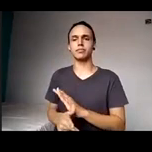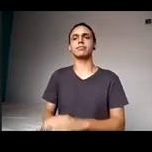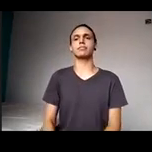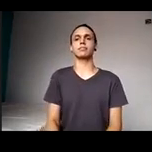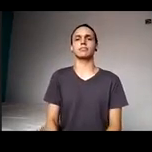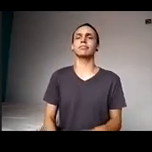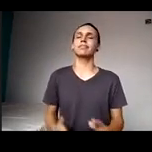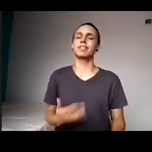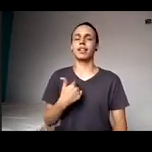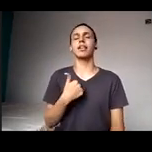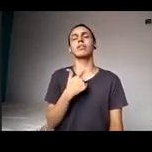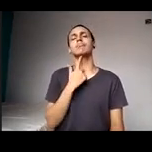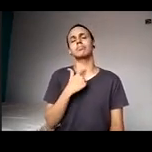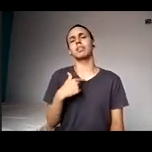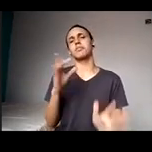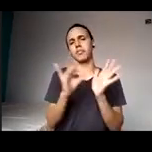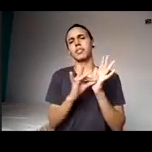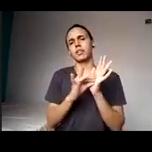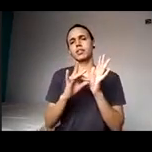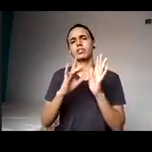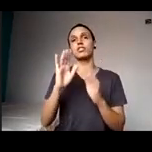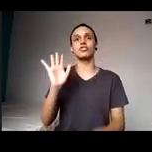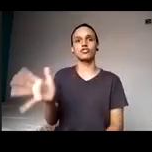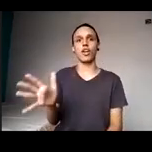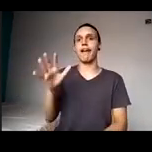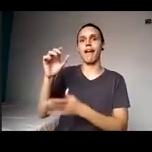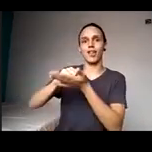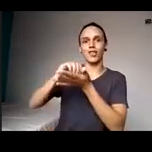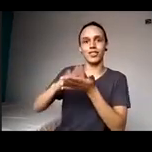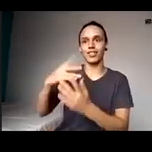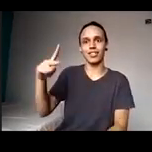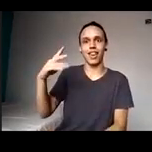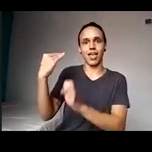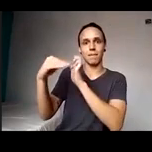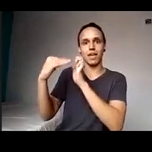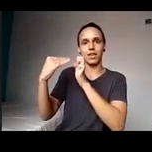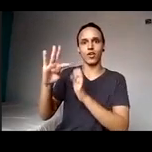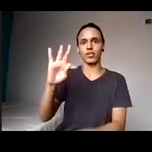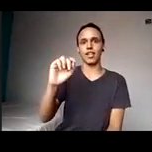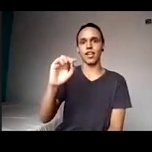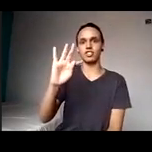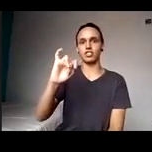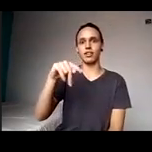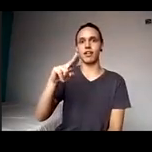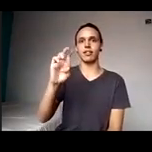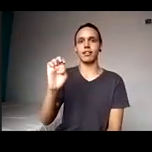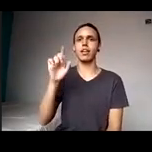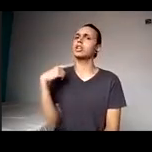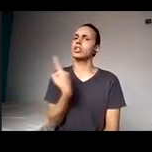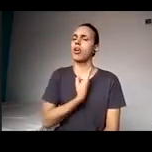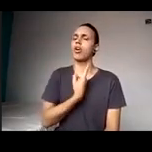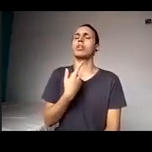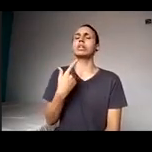desejo, quando eu falei, até já peguei o e-mail da Tatiana, né? Tatiana, desculpa, para a gente pensar de uma maneira mais